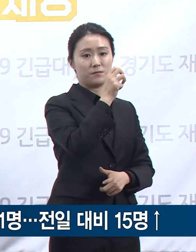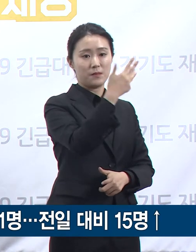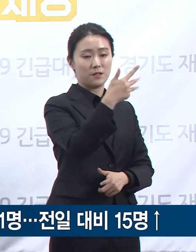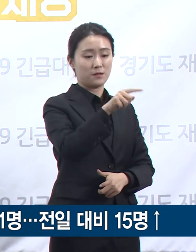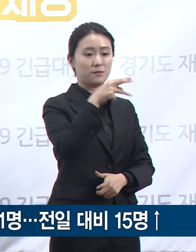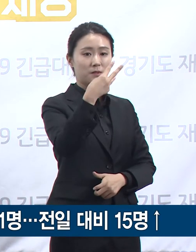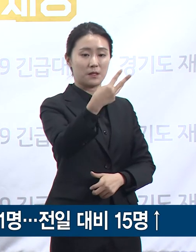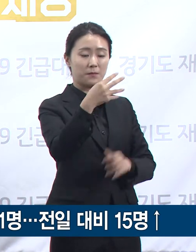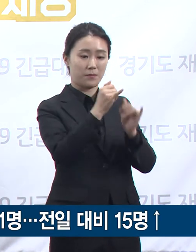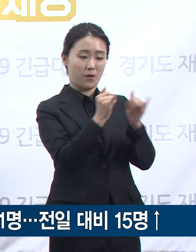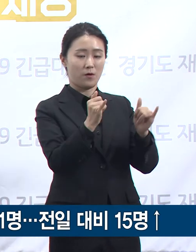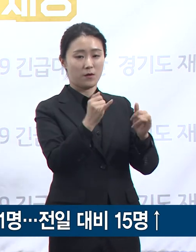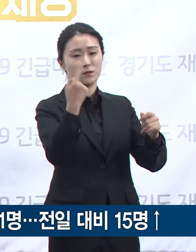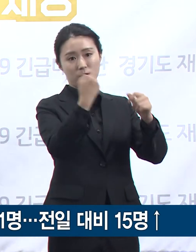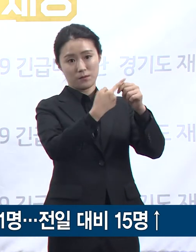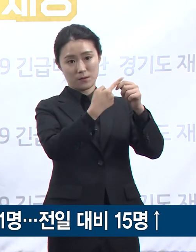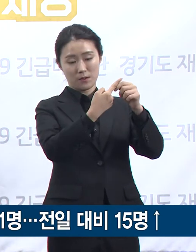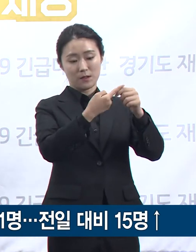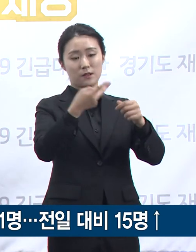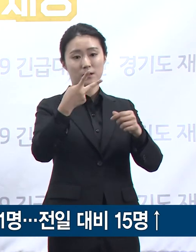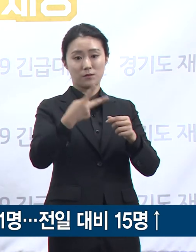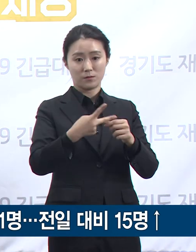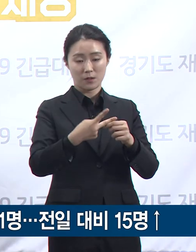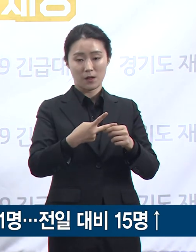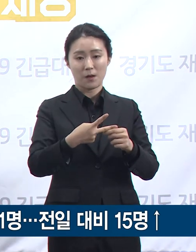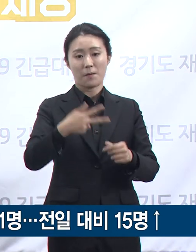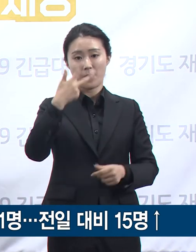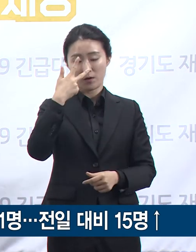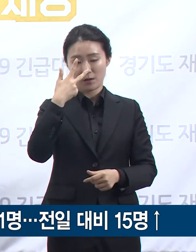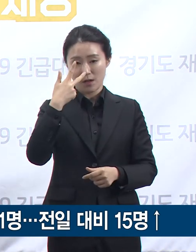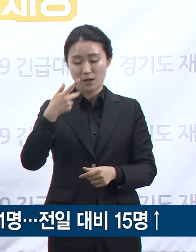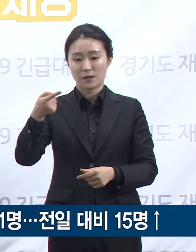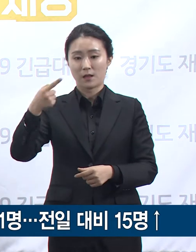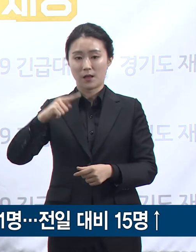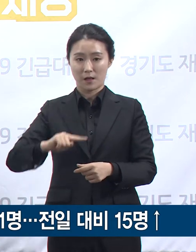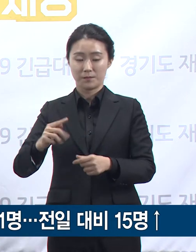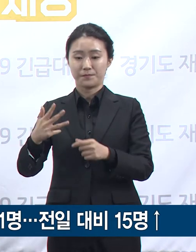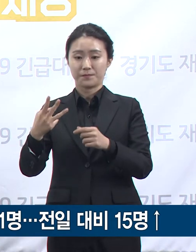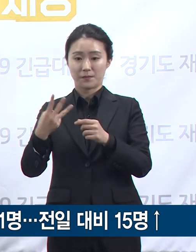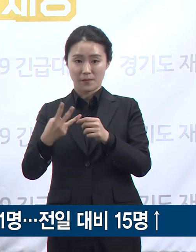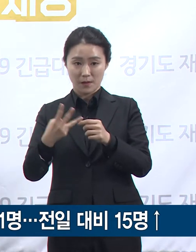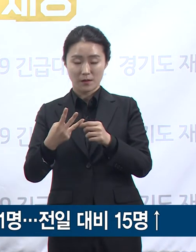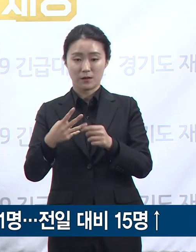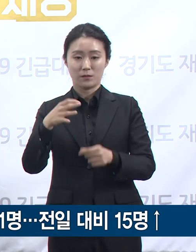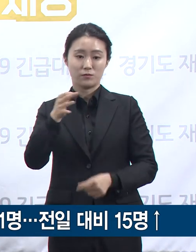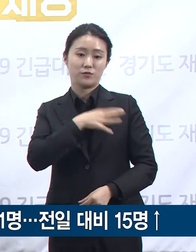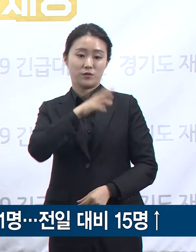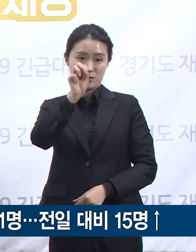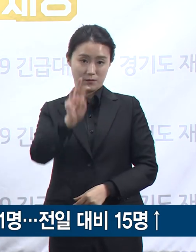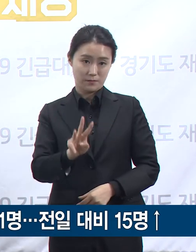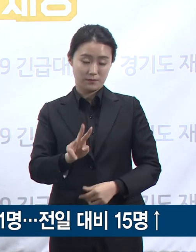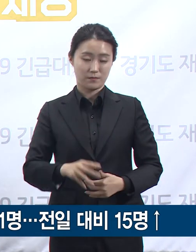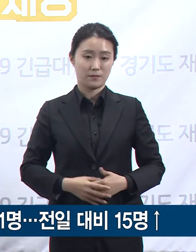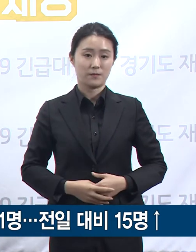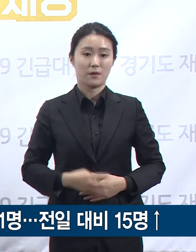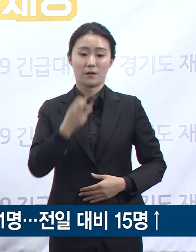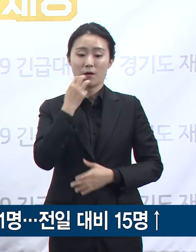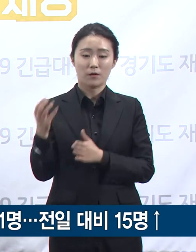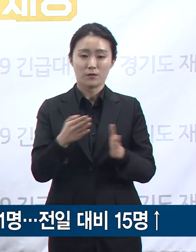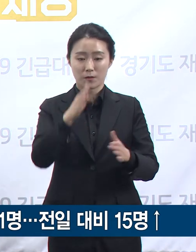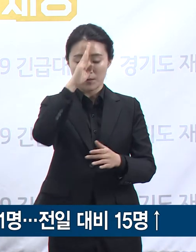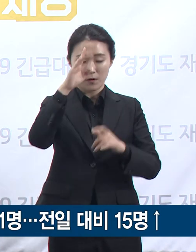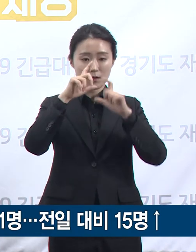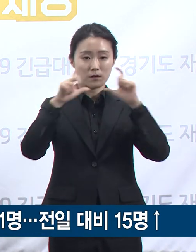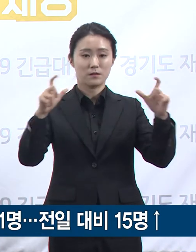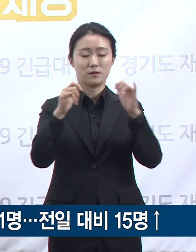높고 다음 평택시 22.8명, 부천시 21.7명 순입니다. 경기도 확진자 중 1